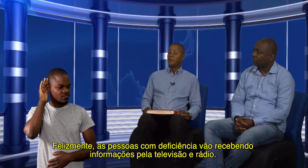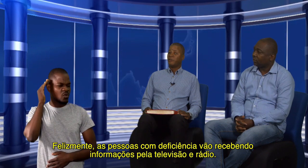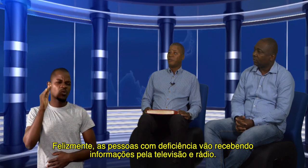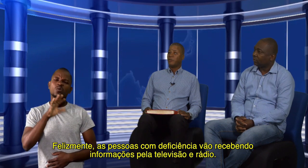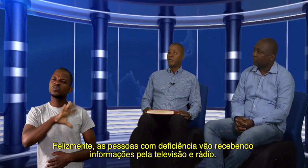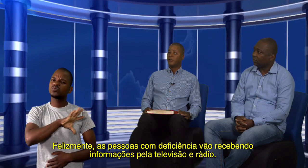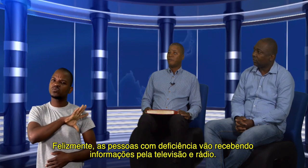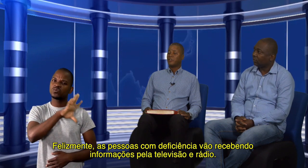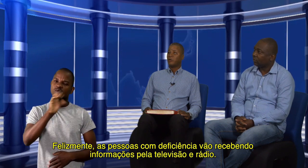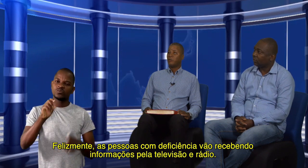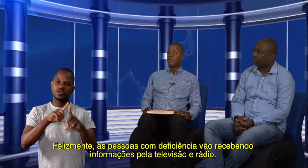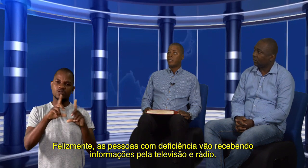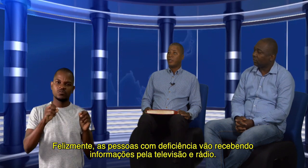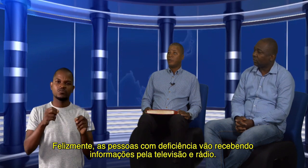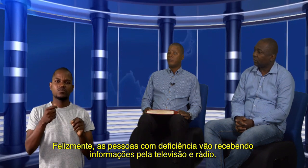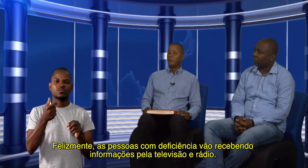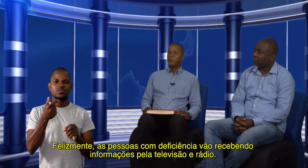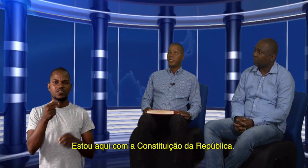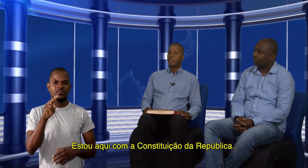vem pela televisão ou pela rádio, mas